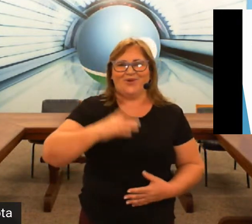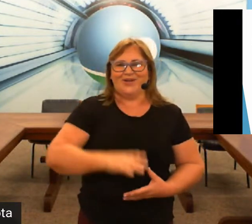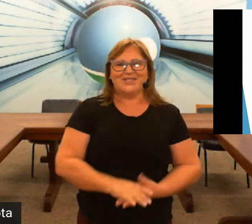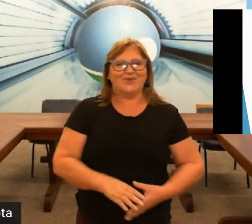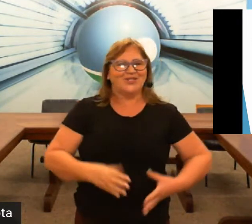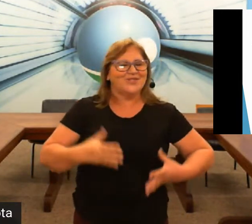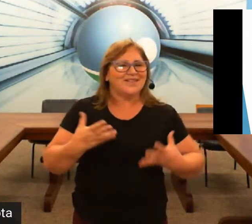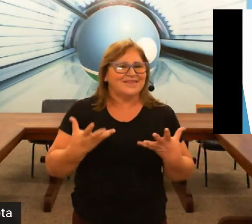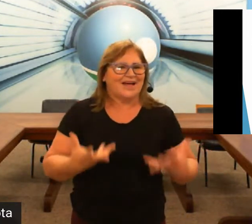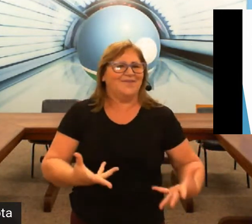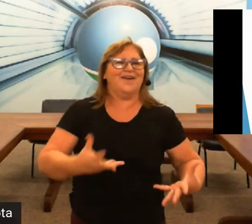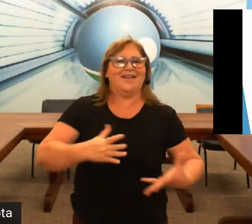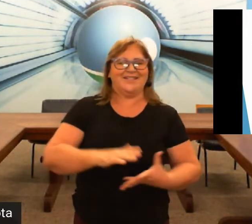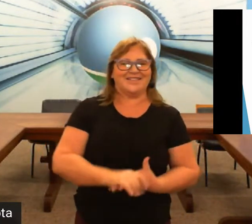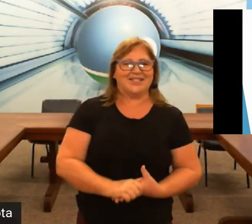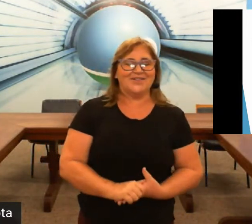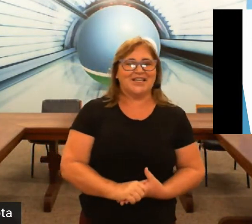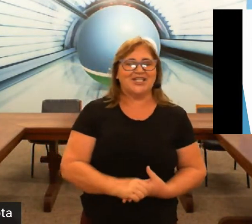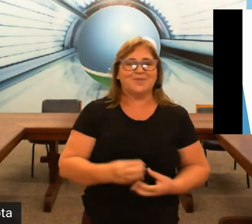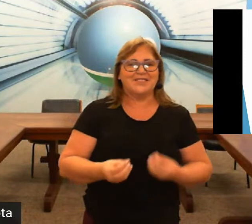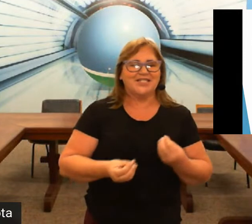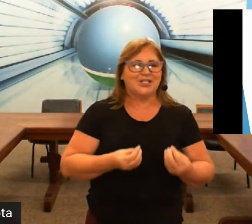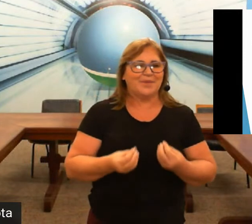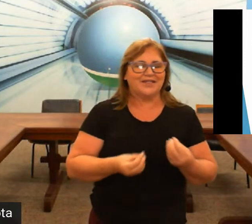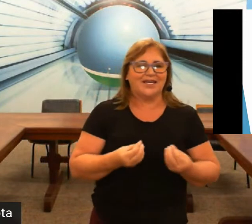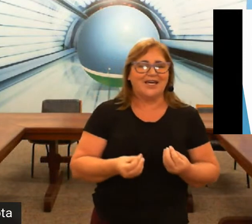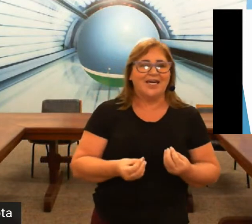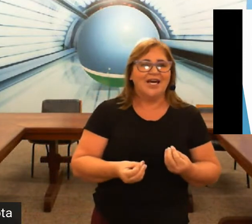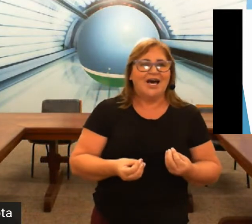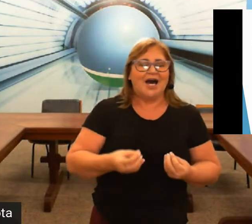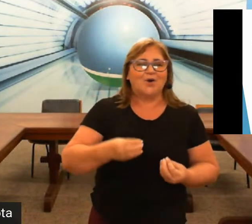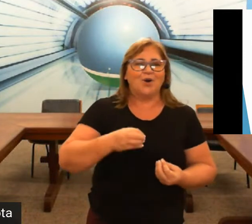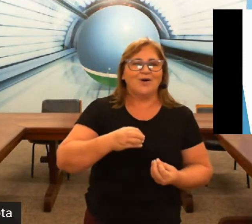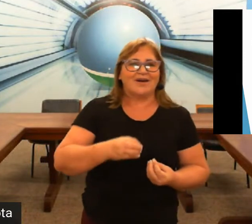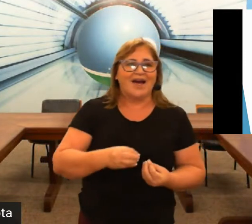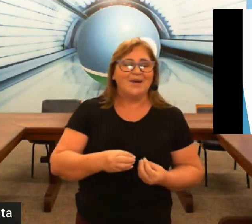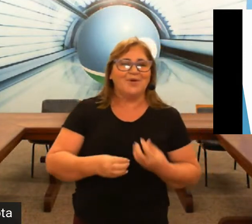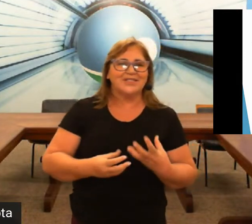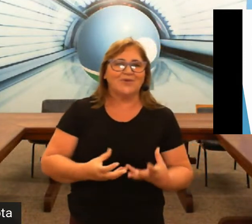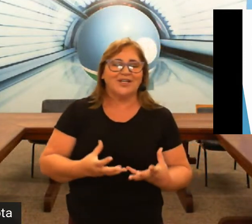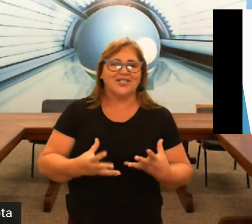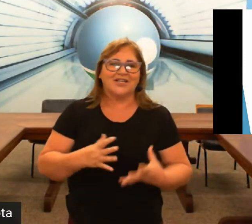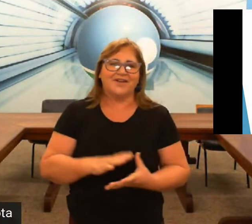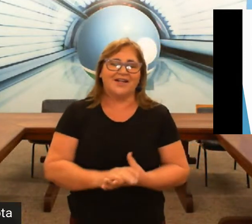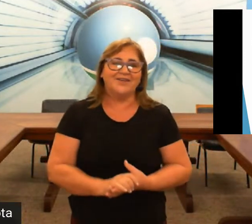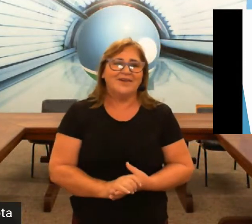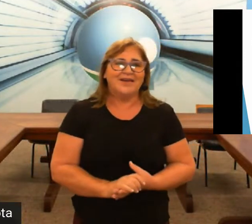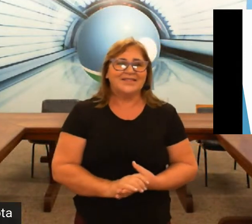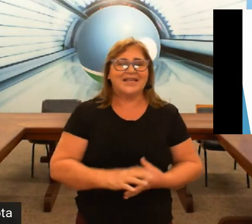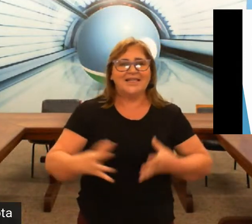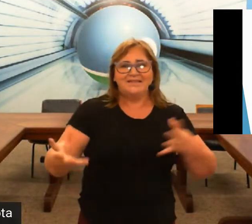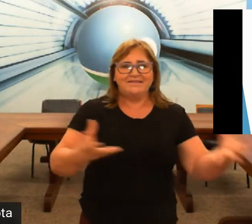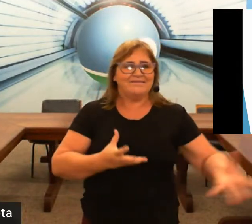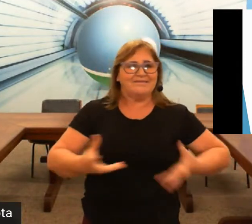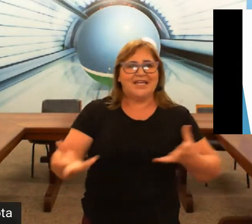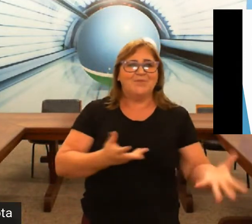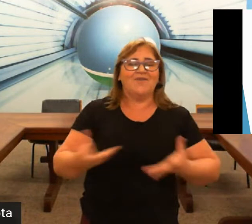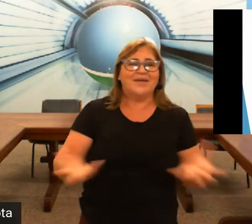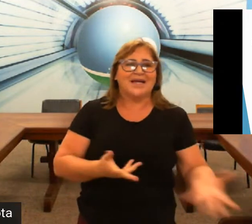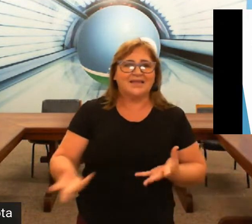nossa hoje você tá feliz então assim a gente precisa de aprender a colocar a emoção no que a gente tá falando sem ter que movimentar